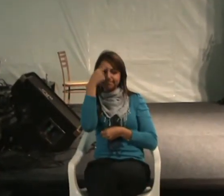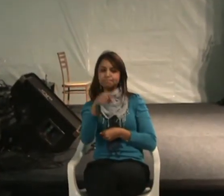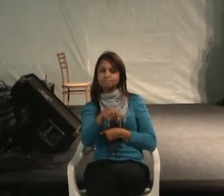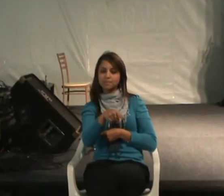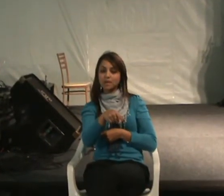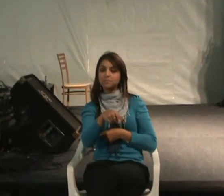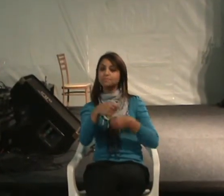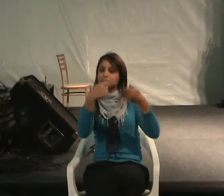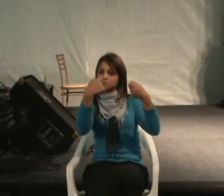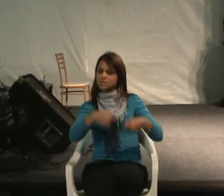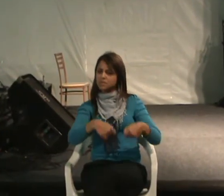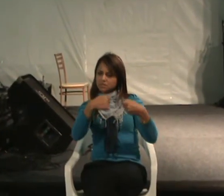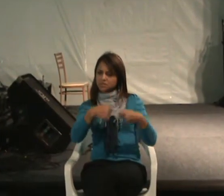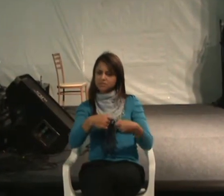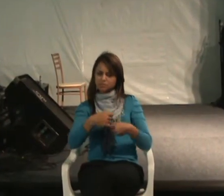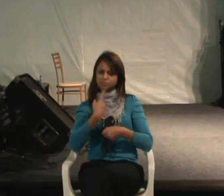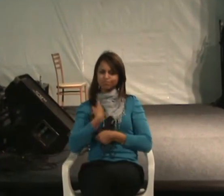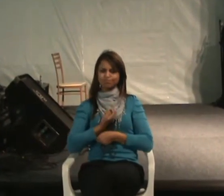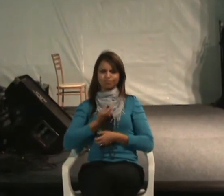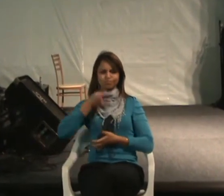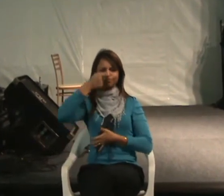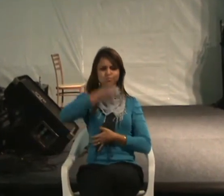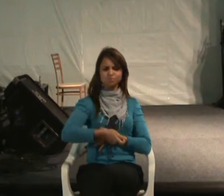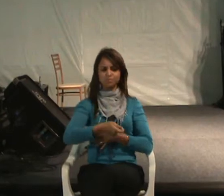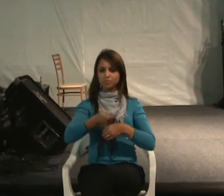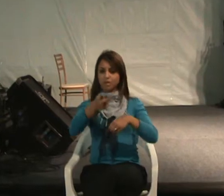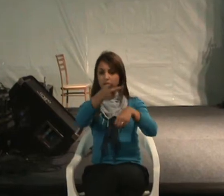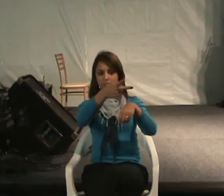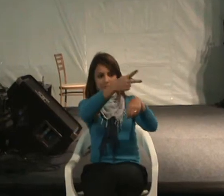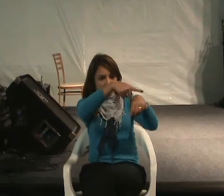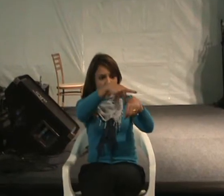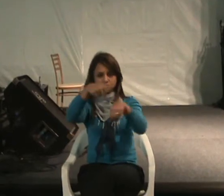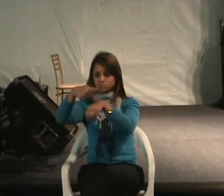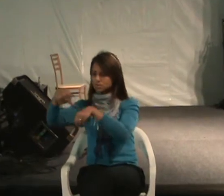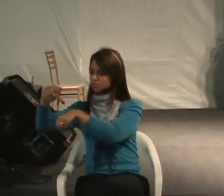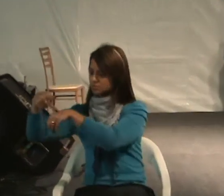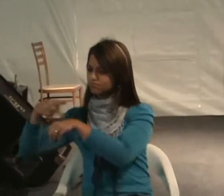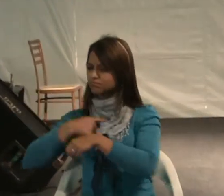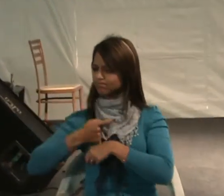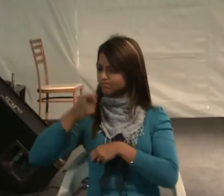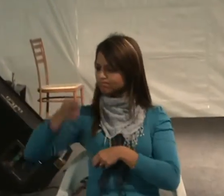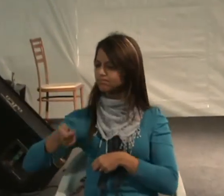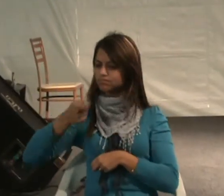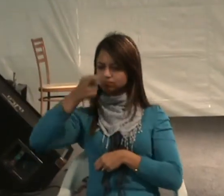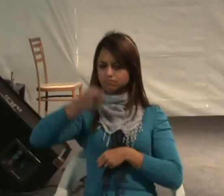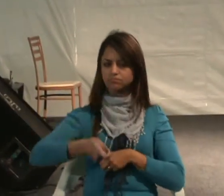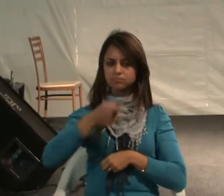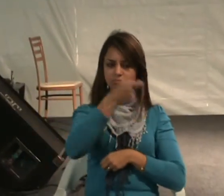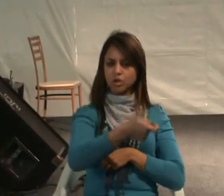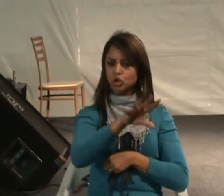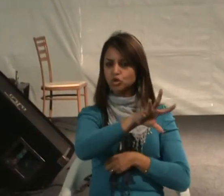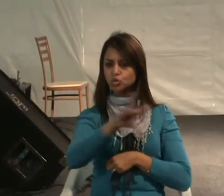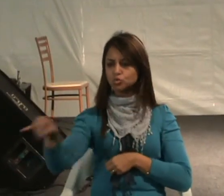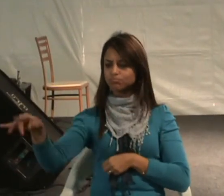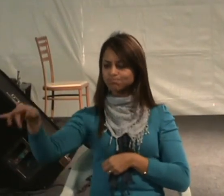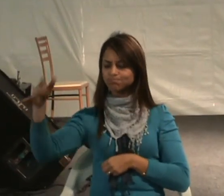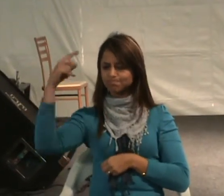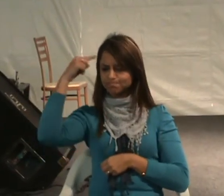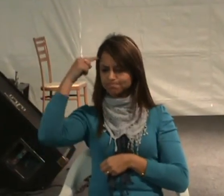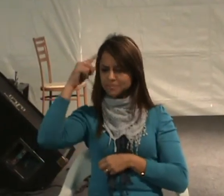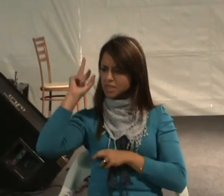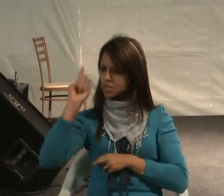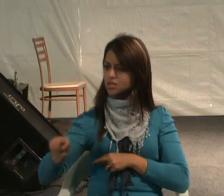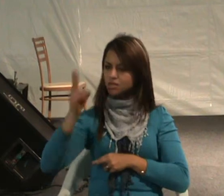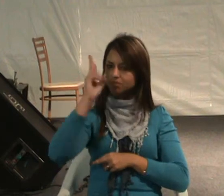fazer com que vários países falassem a mesma língua ou tentassem dar o